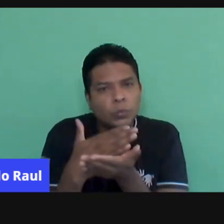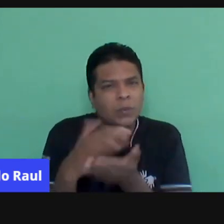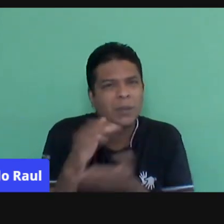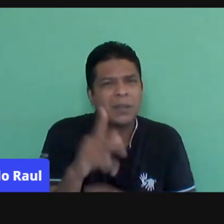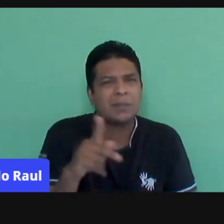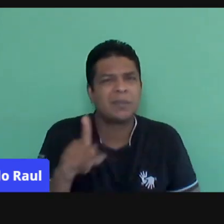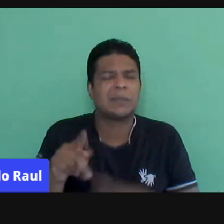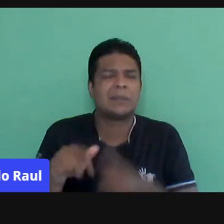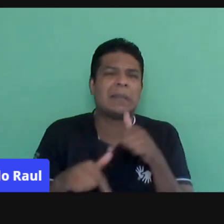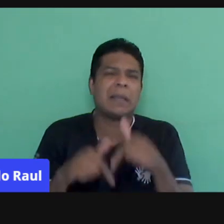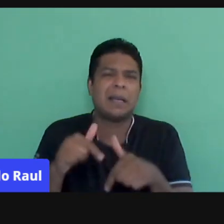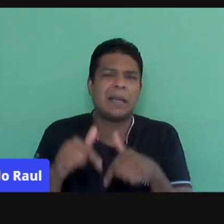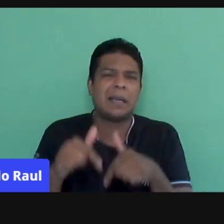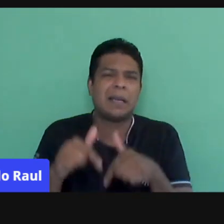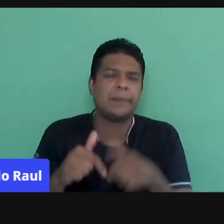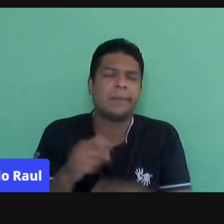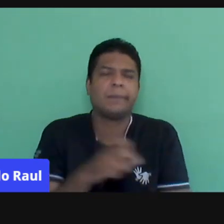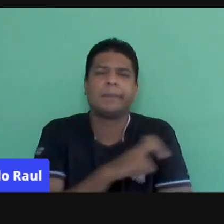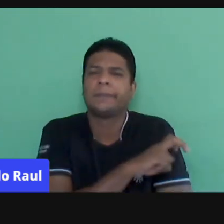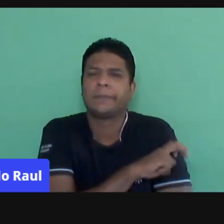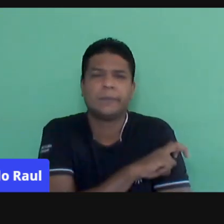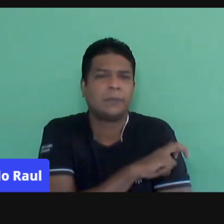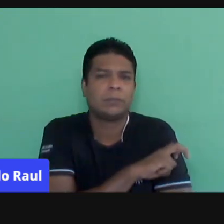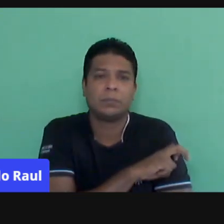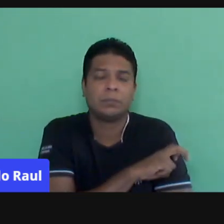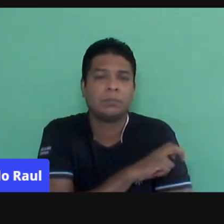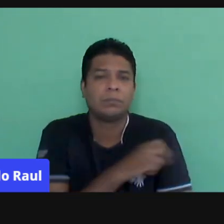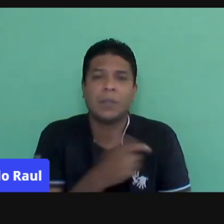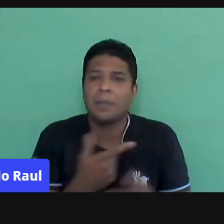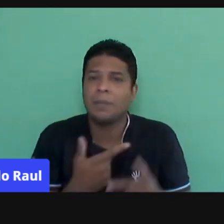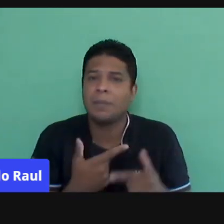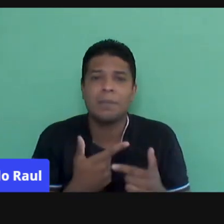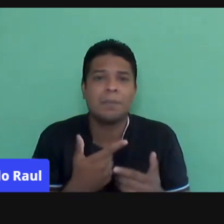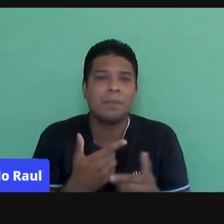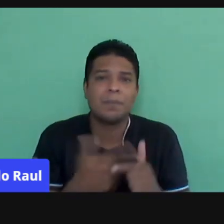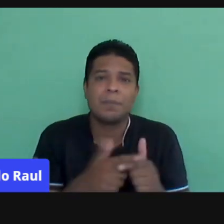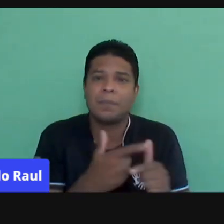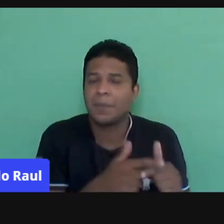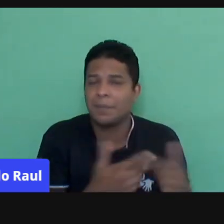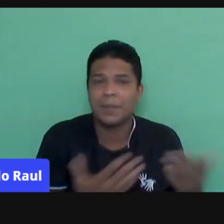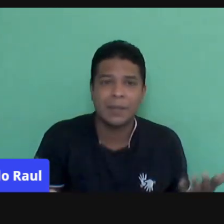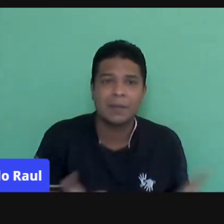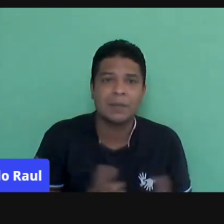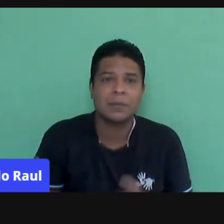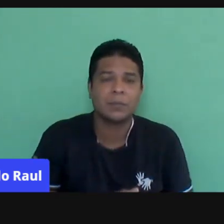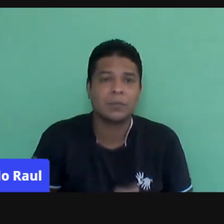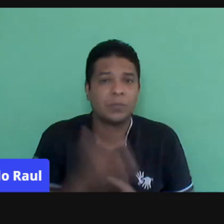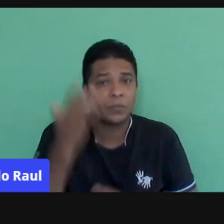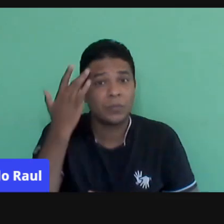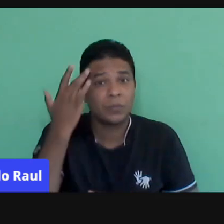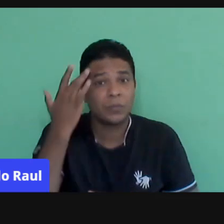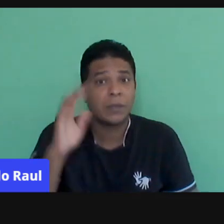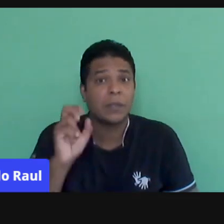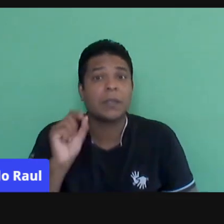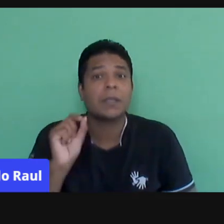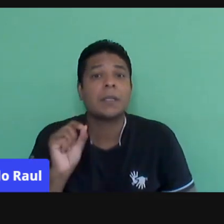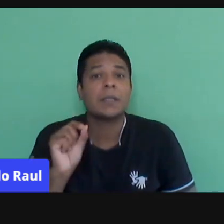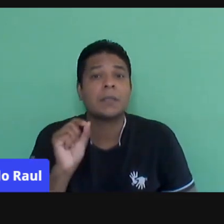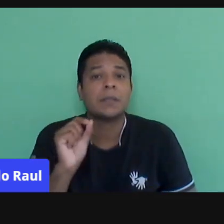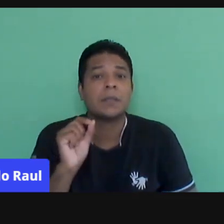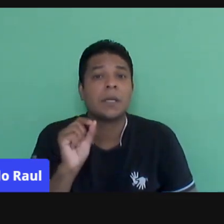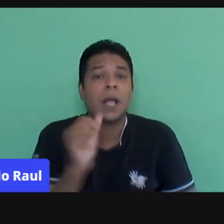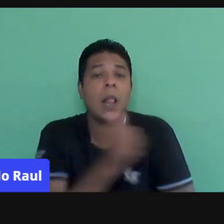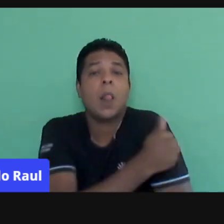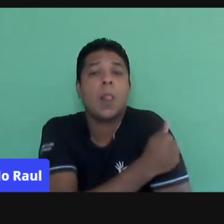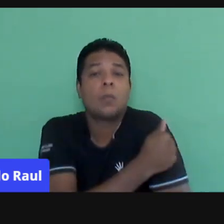Professora, mas eu trabalhando isso lá no quinto ano. Gente, não tem problema, né? Porque eu não sei quem é esse aluno do quinto ano. Eu não